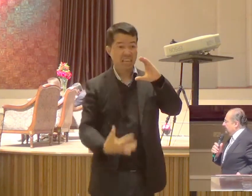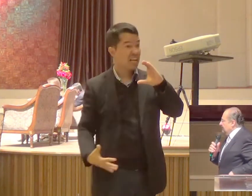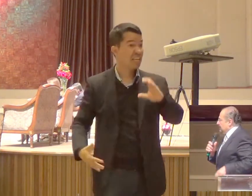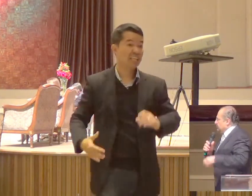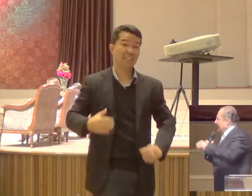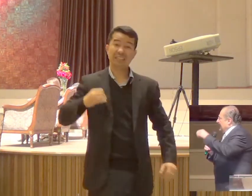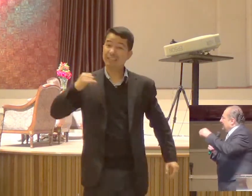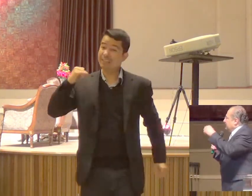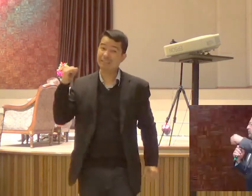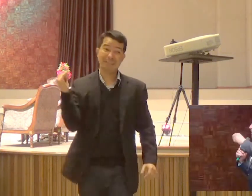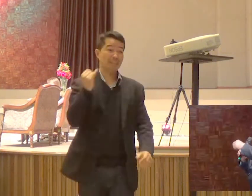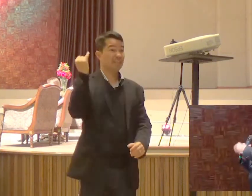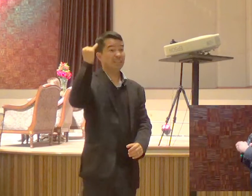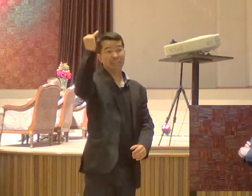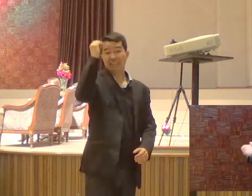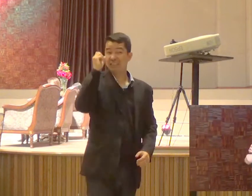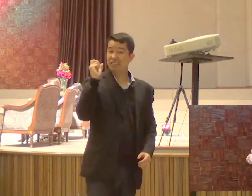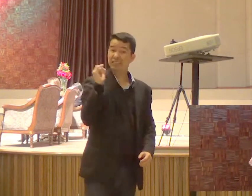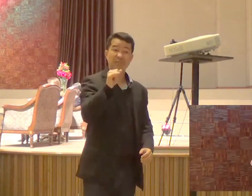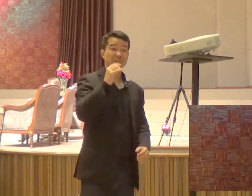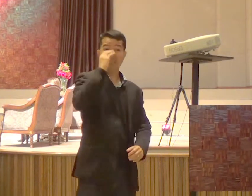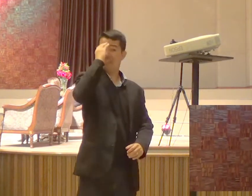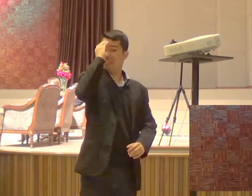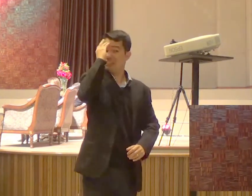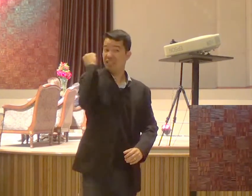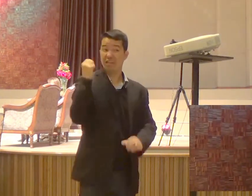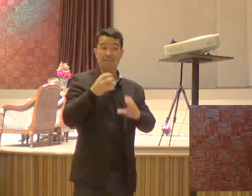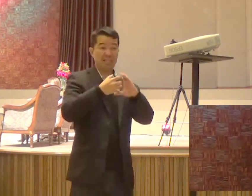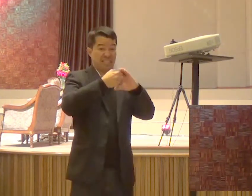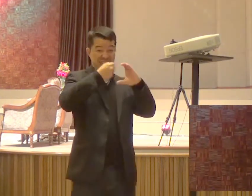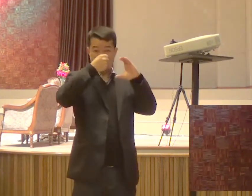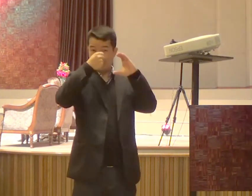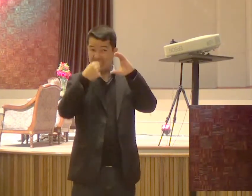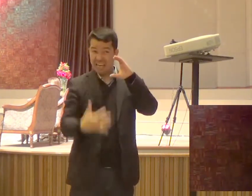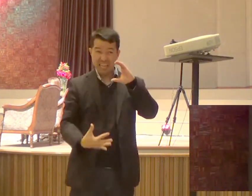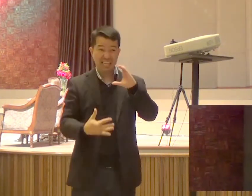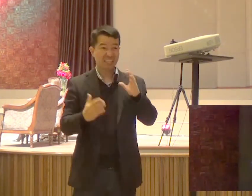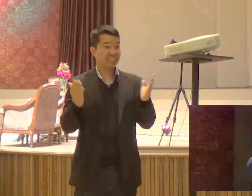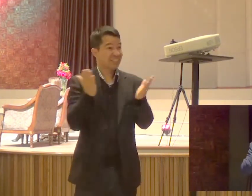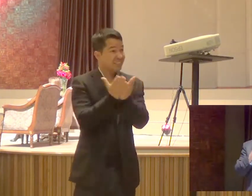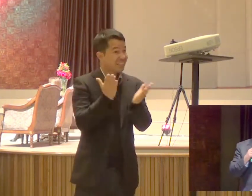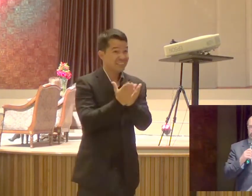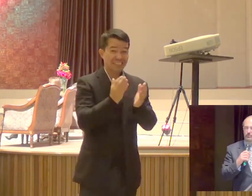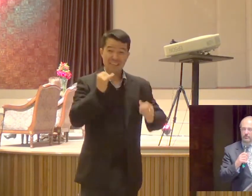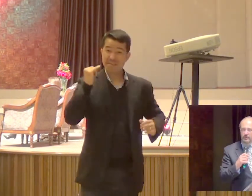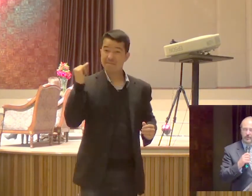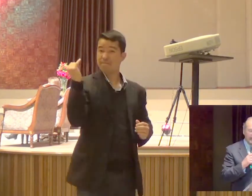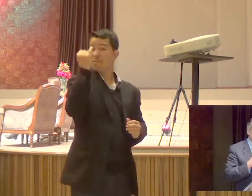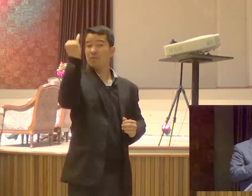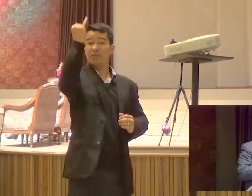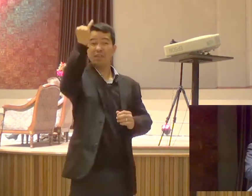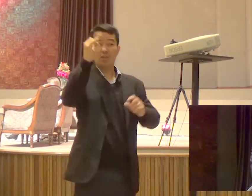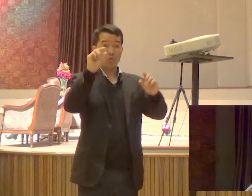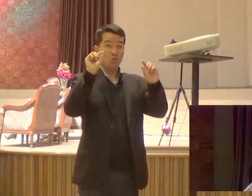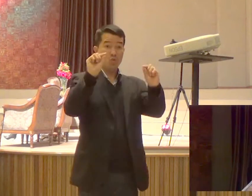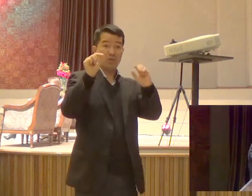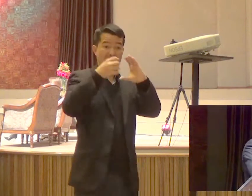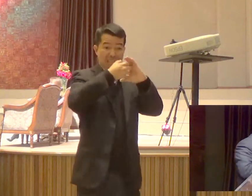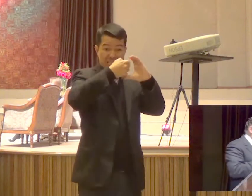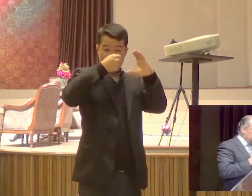Mas o caráter do cristão É muito mais do que aquilo Que a gente chama de berço A gente diz Tem gente que tem berço Tem gente